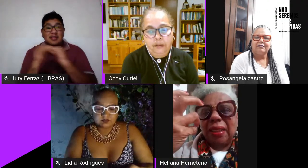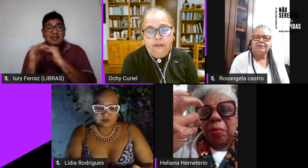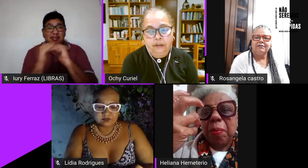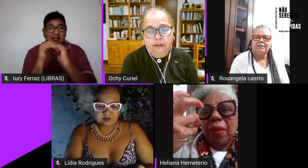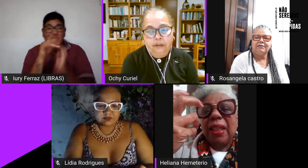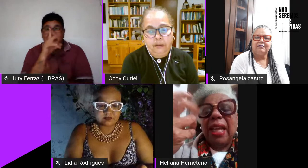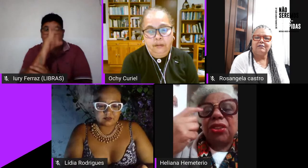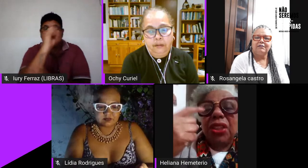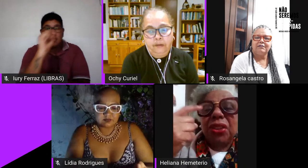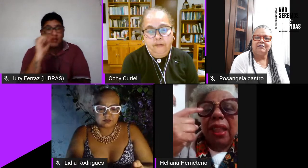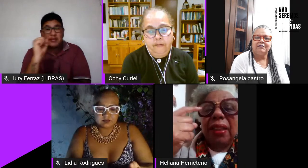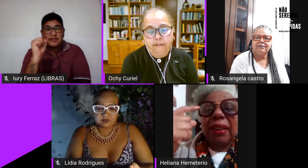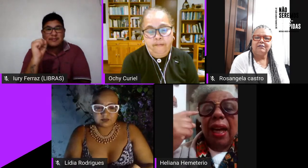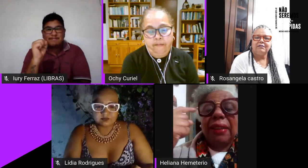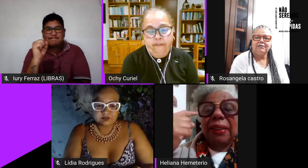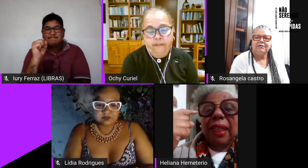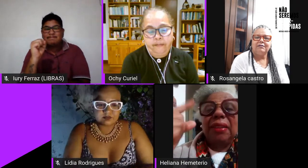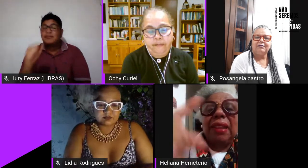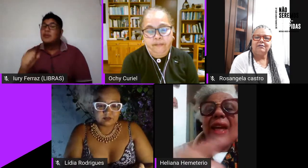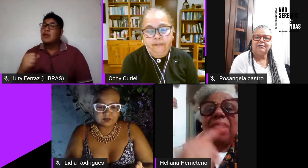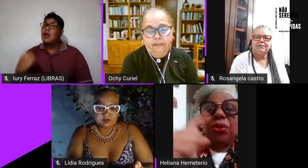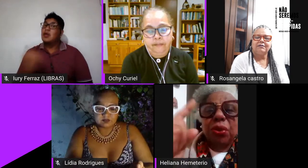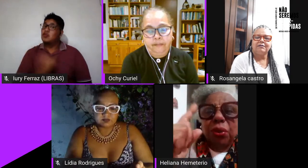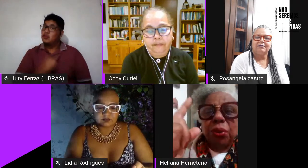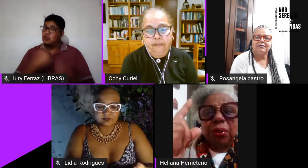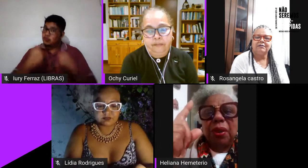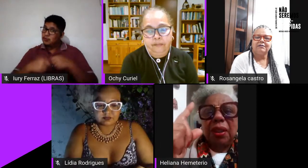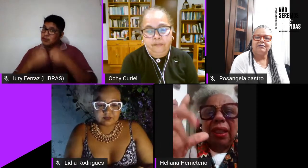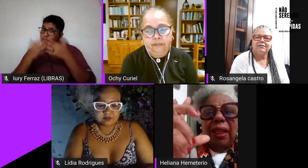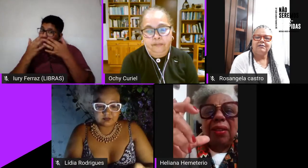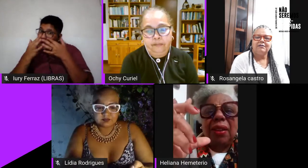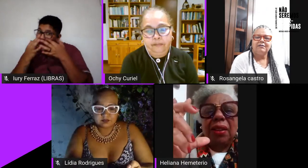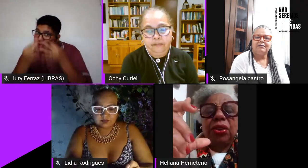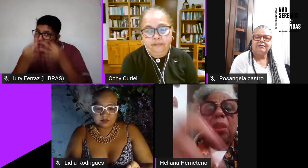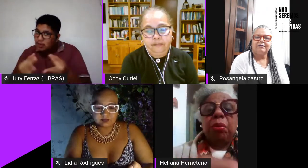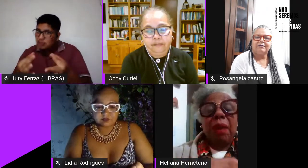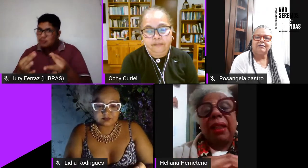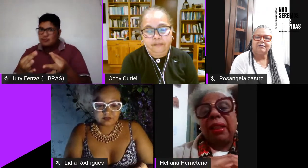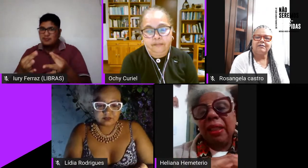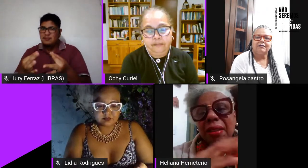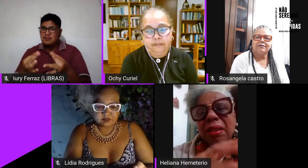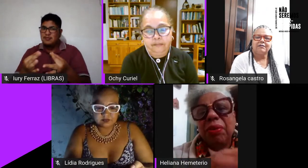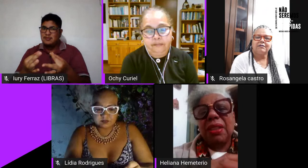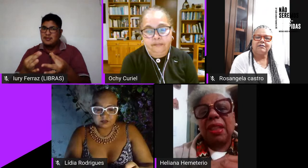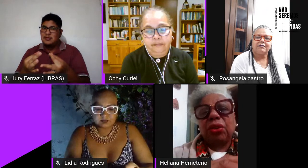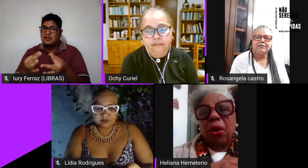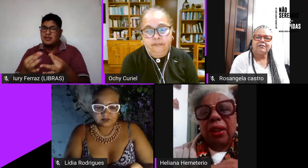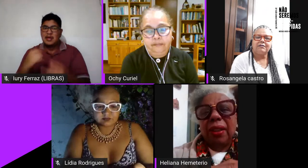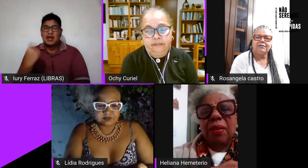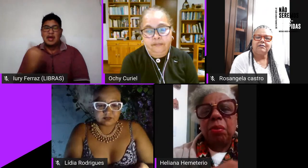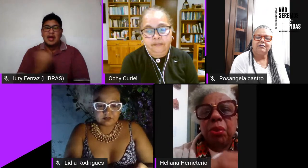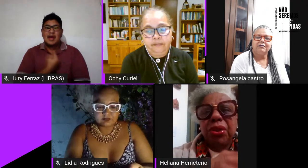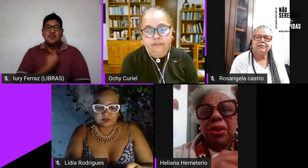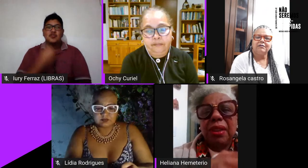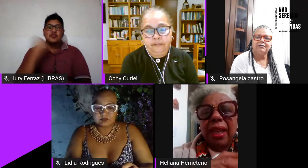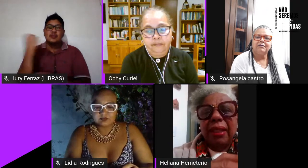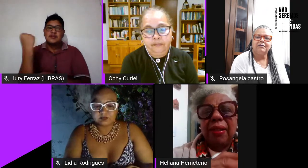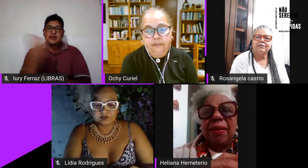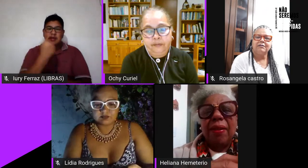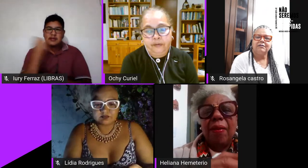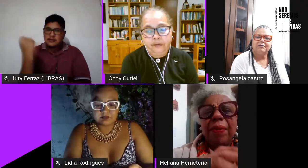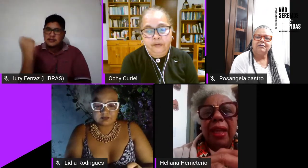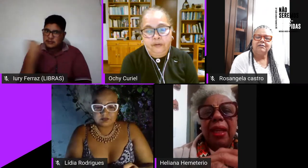fortalecidas e a gente tem que estar atenta a isso tudo né estamos numa crise civilizatória muito